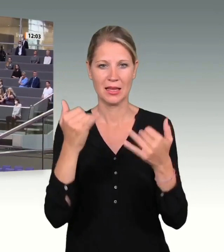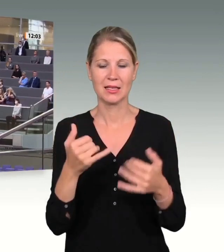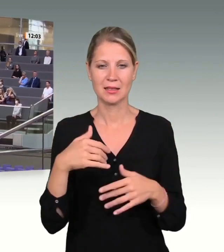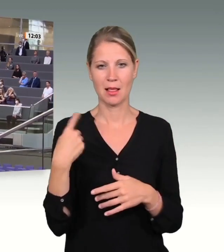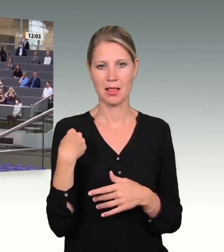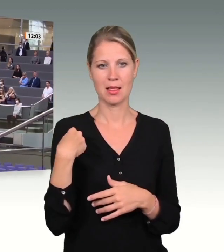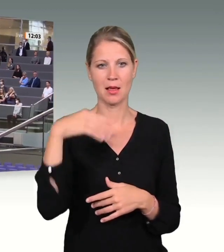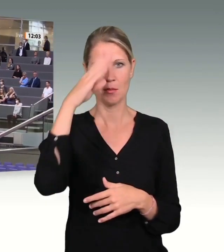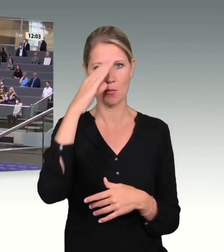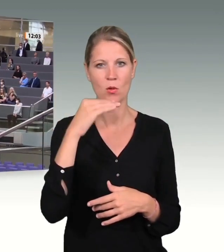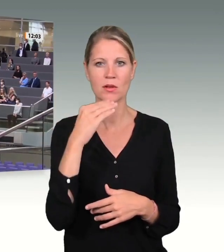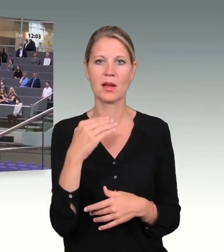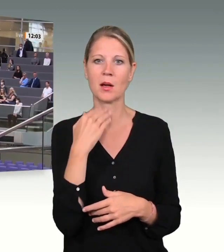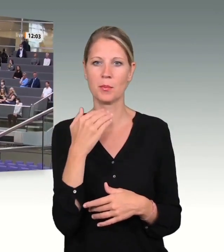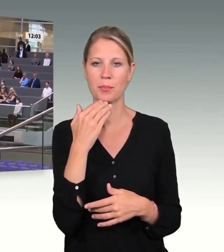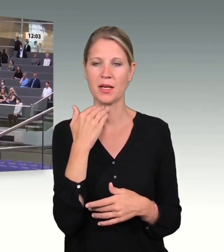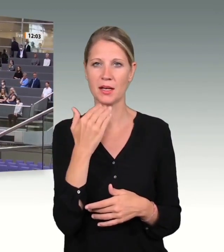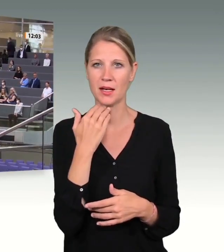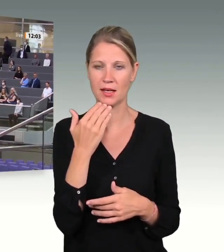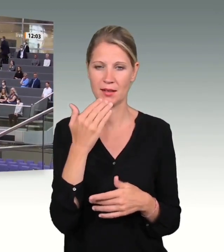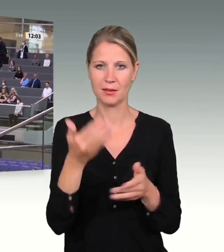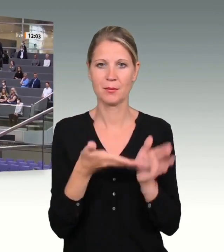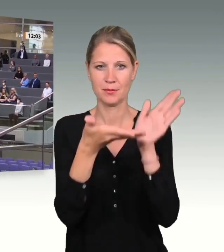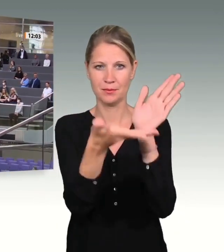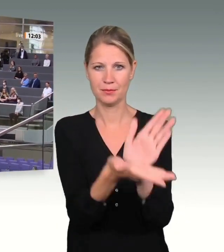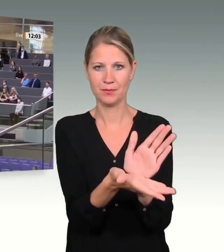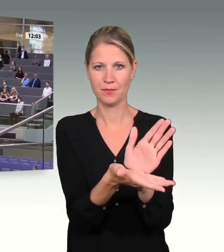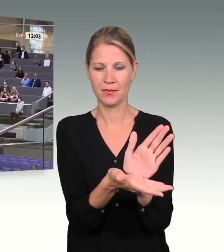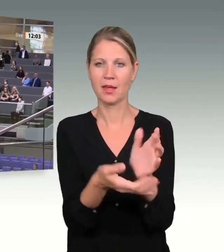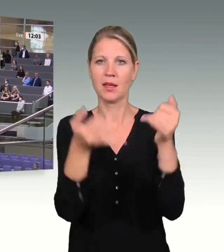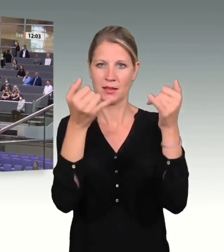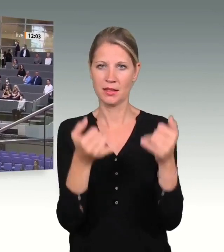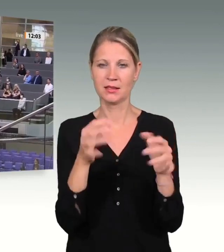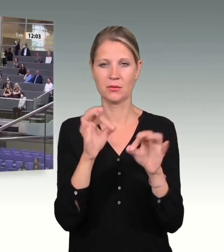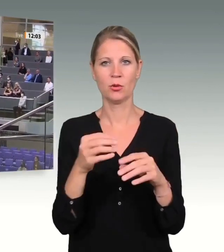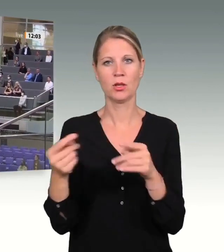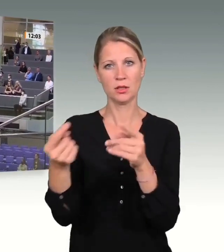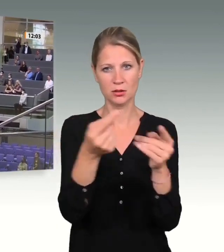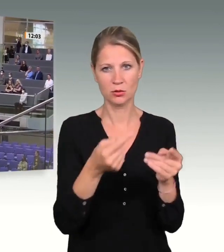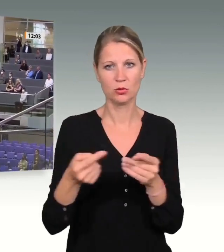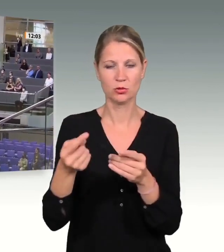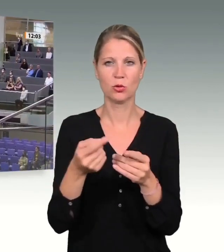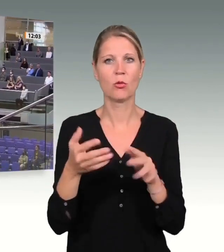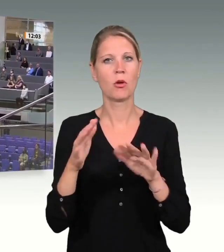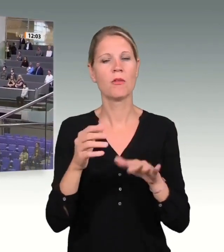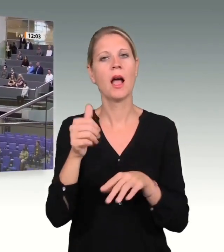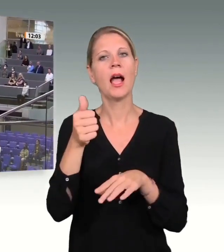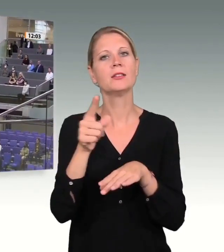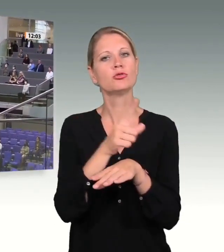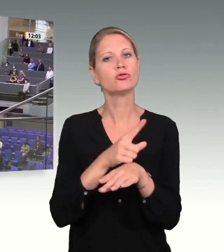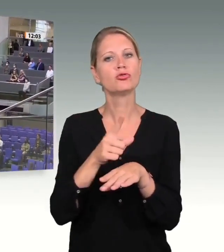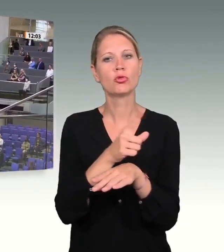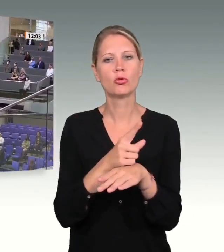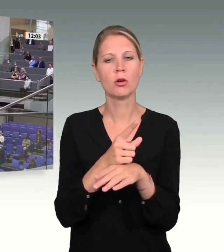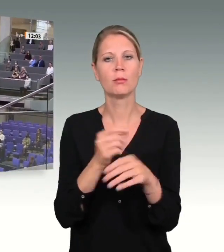der Debatte, für die wir jetzt eine Dauer von 60 Minuten beschlossen haben und die ich hiermit